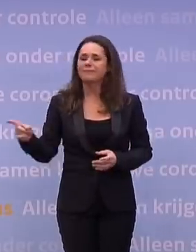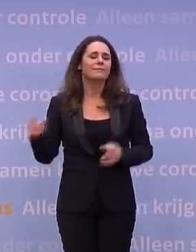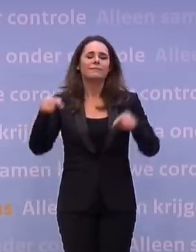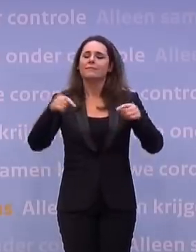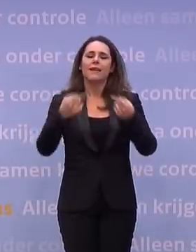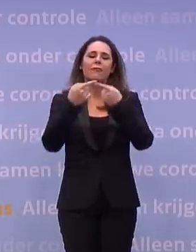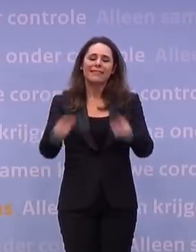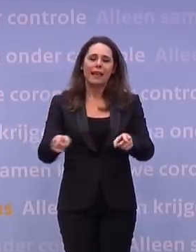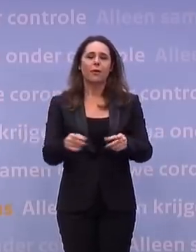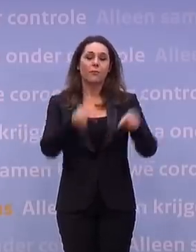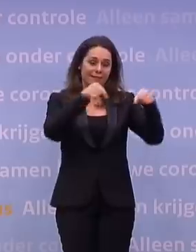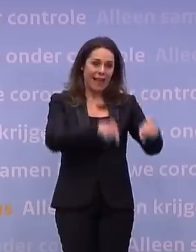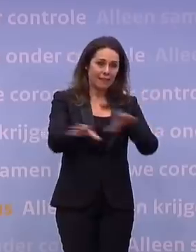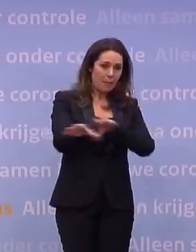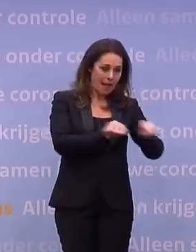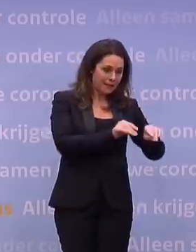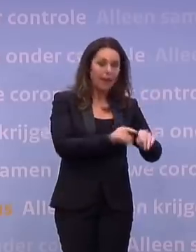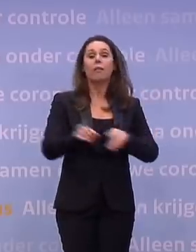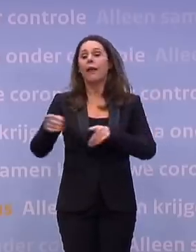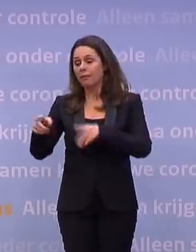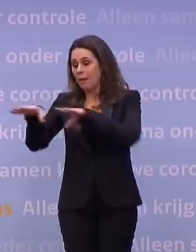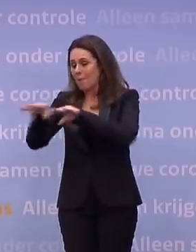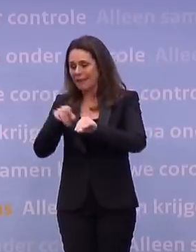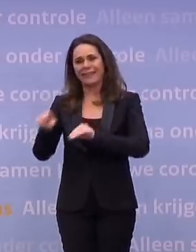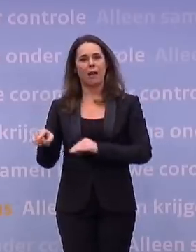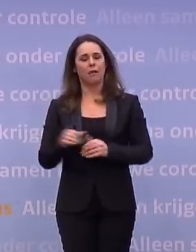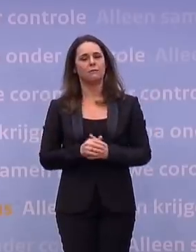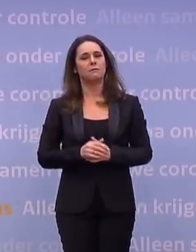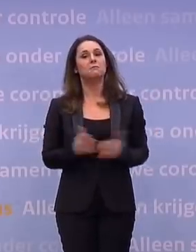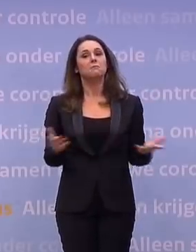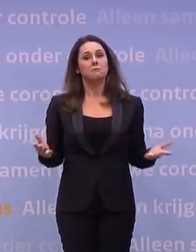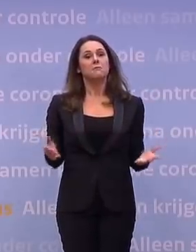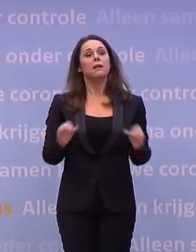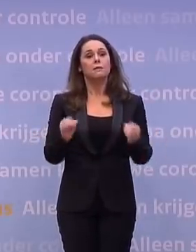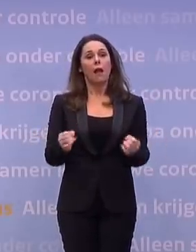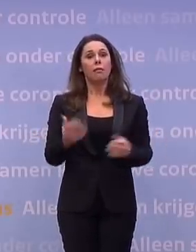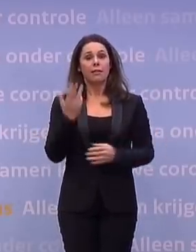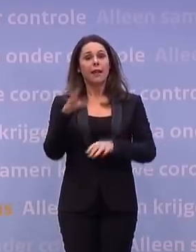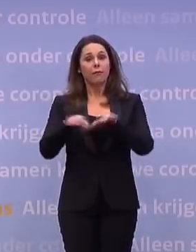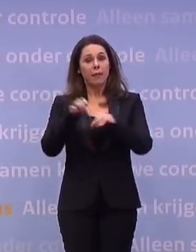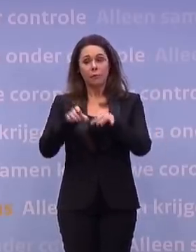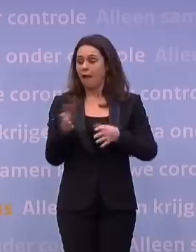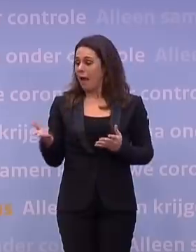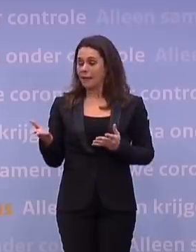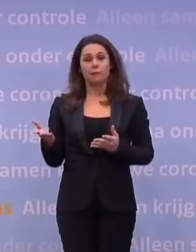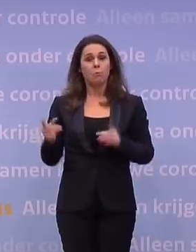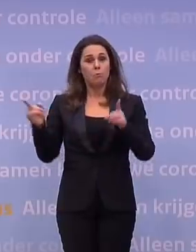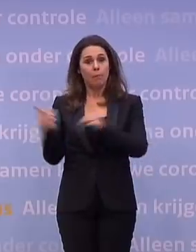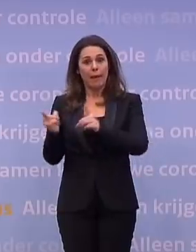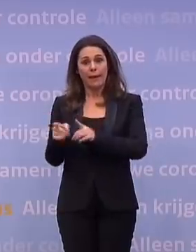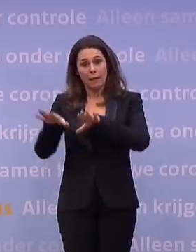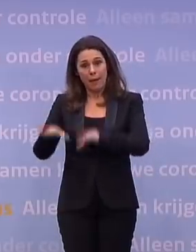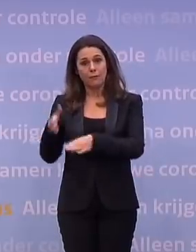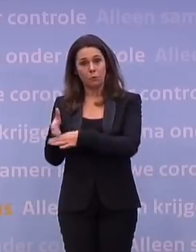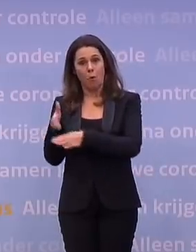deze maatregelen en maatregelen. Dus het is echt heel goed mogelijk dat je op 9 februari nog steeds te maken hebt met allerlei beperkingen. Dat